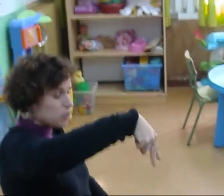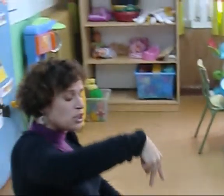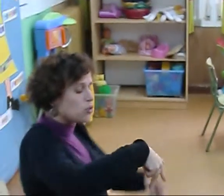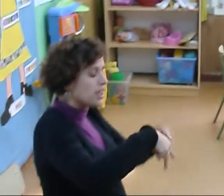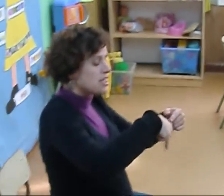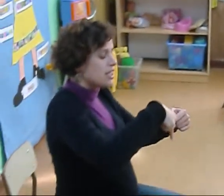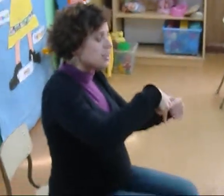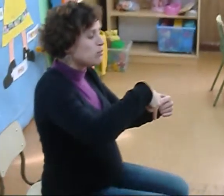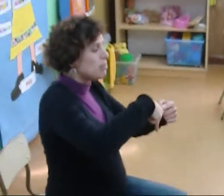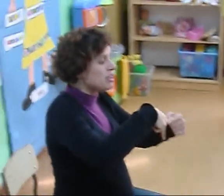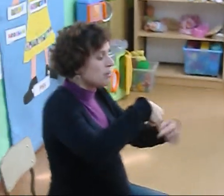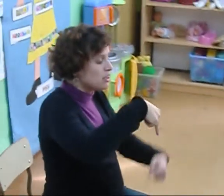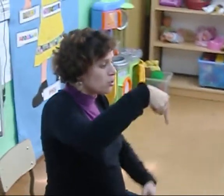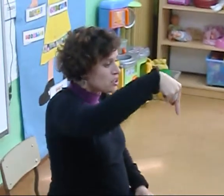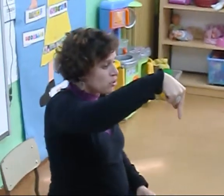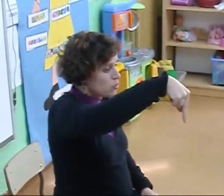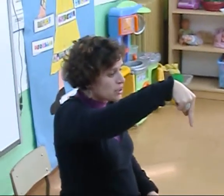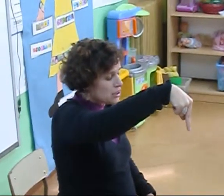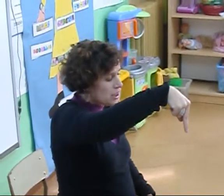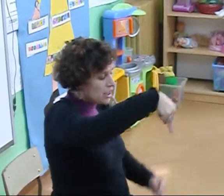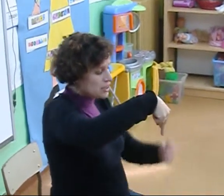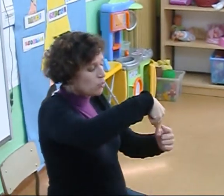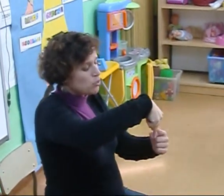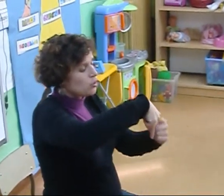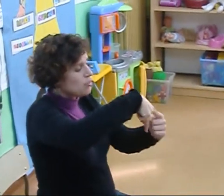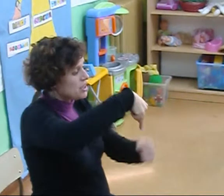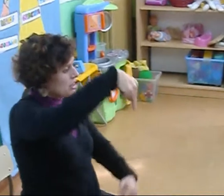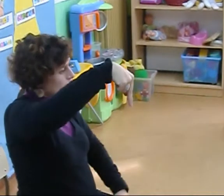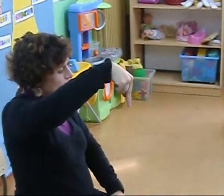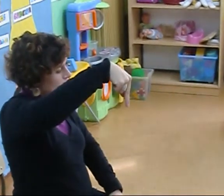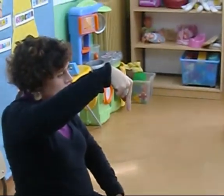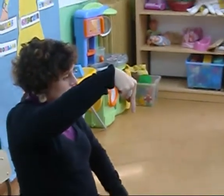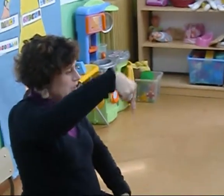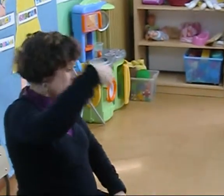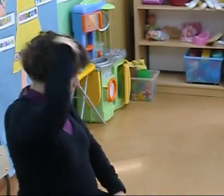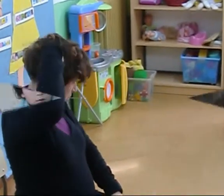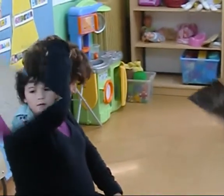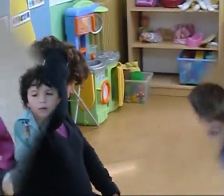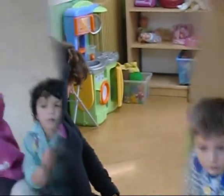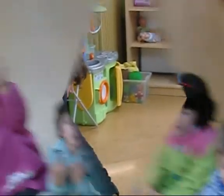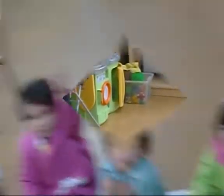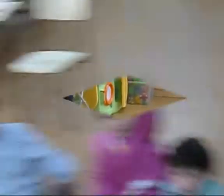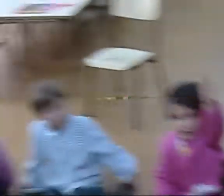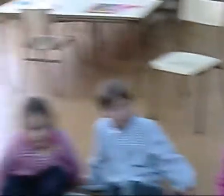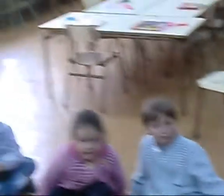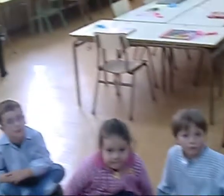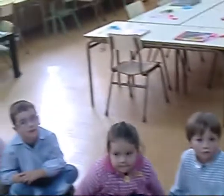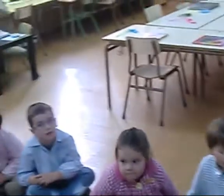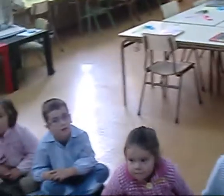Vos dedes conta que as cereixas normalmente venen de dúas en dúas Así como nun ramillete de dúas Cereixas Que non pode comer